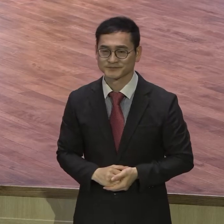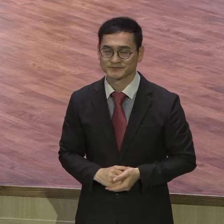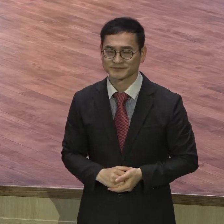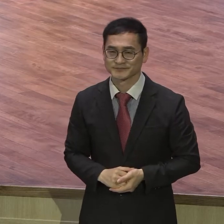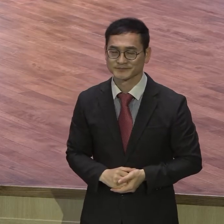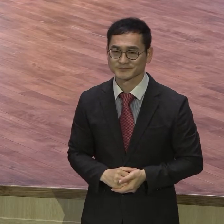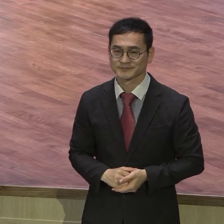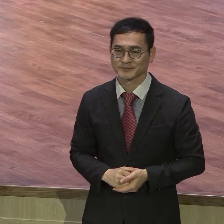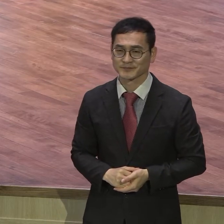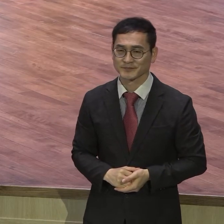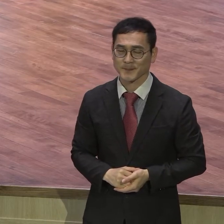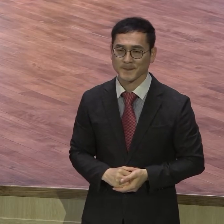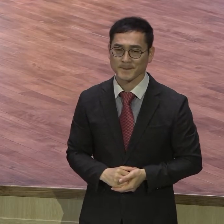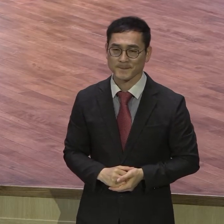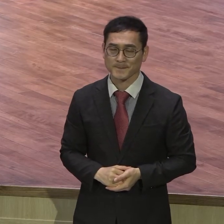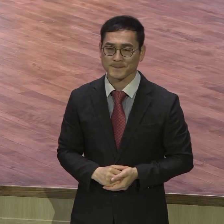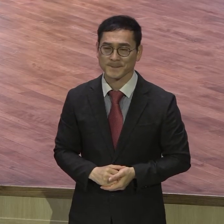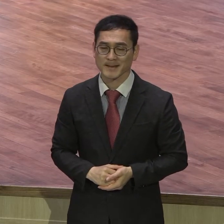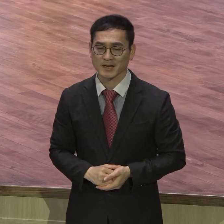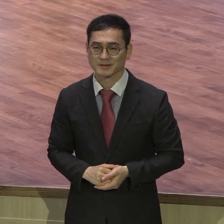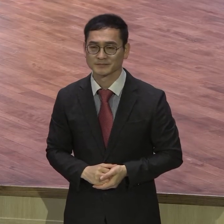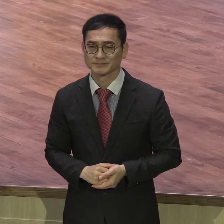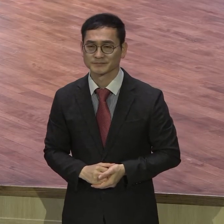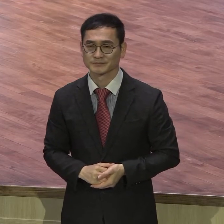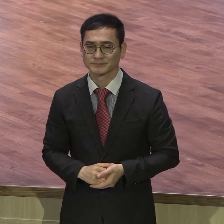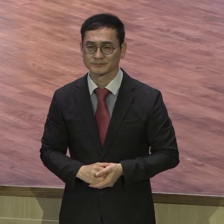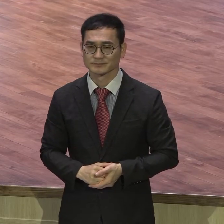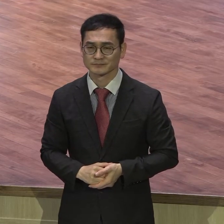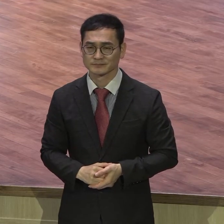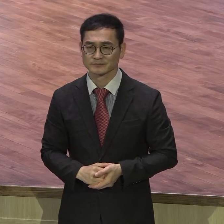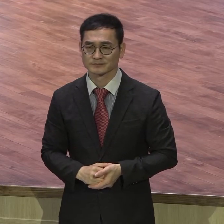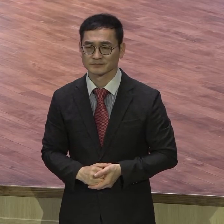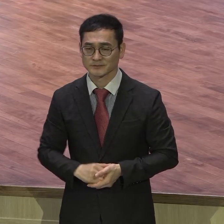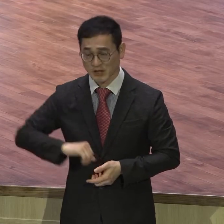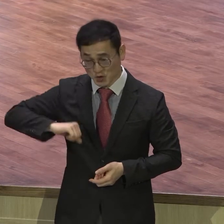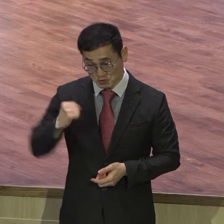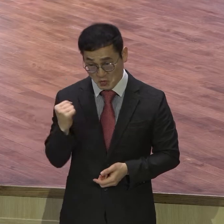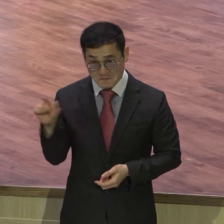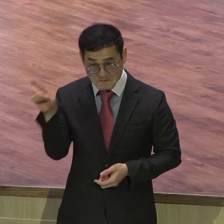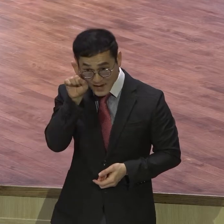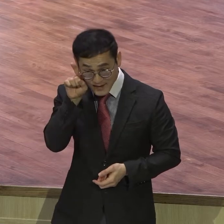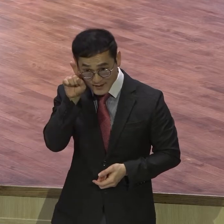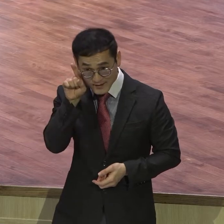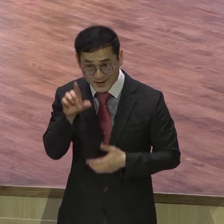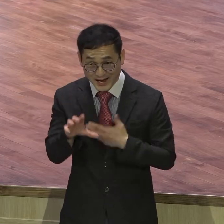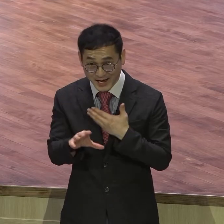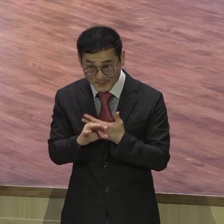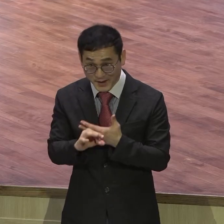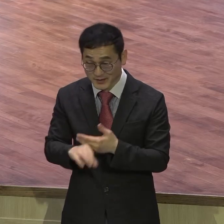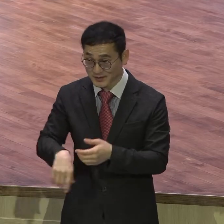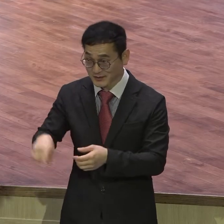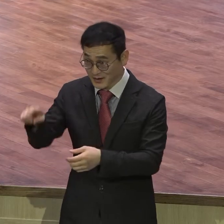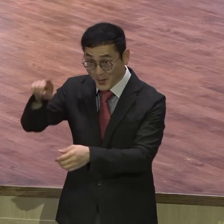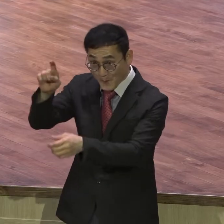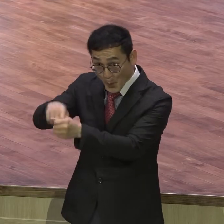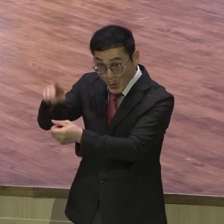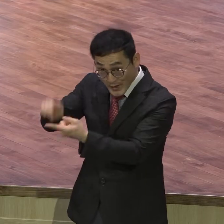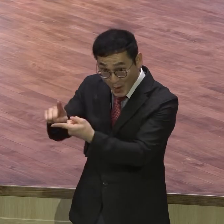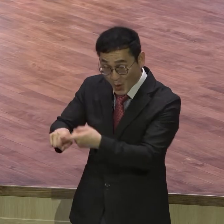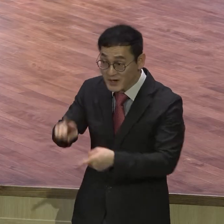말씀을 통해서 볼 수 있듯이 온전한 순종을 하면 목표에 11일 만에 가고 말씀에